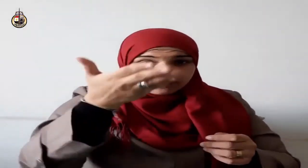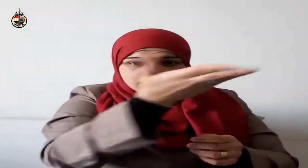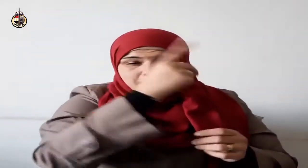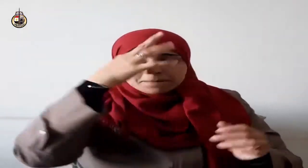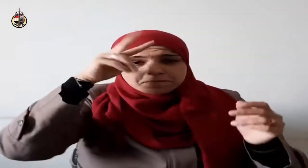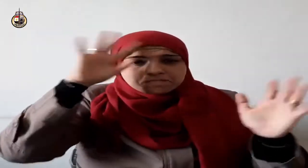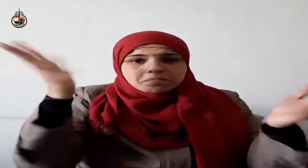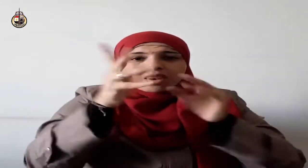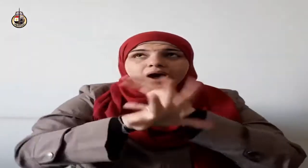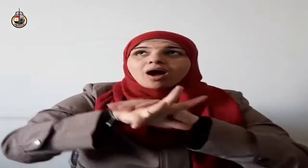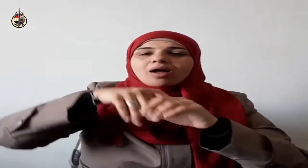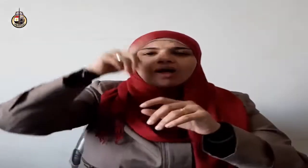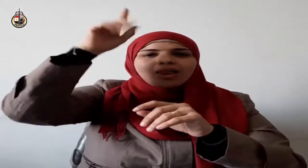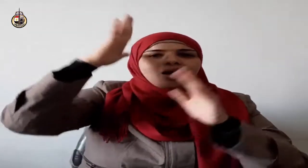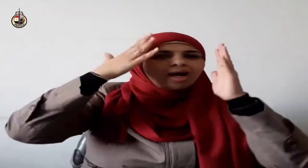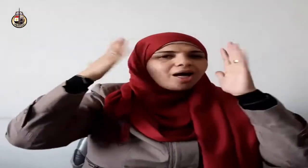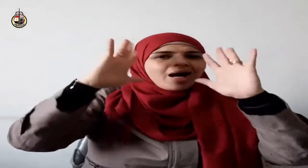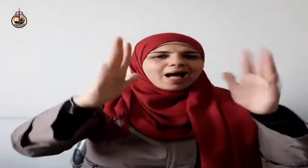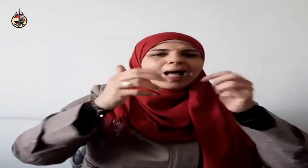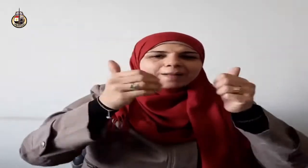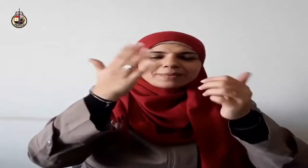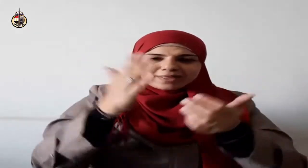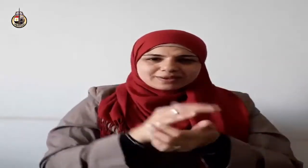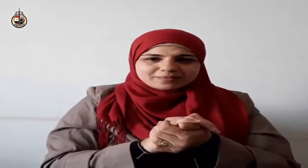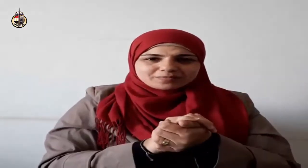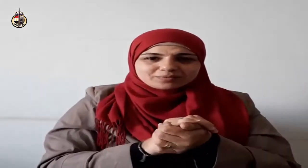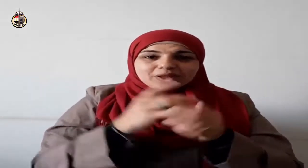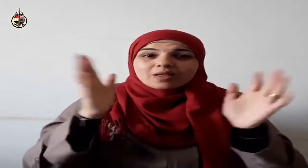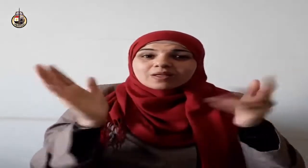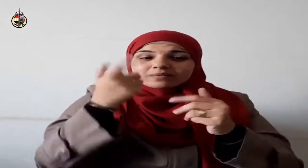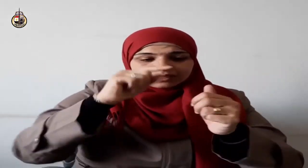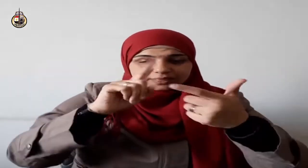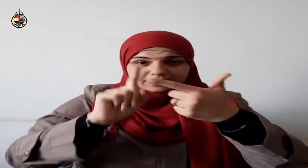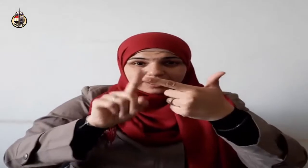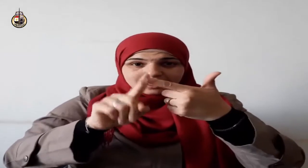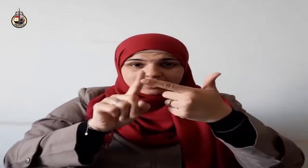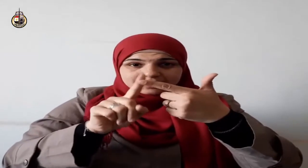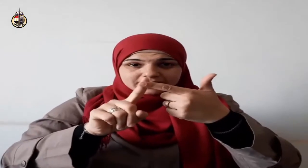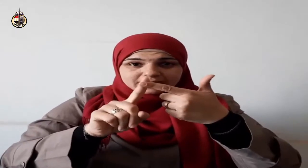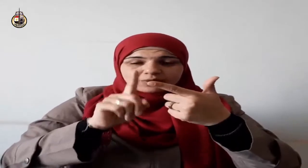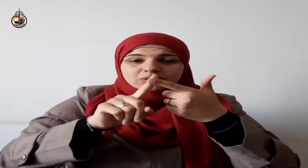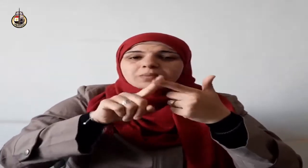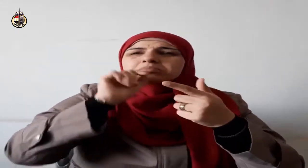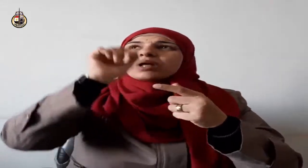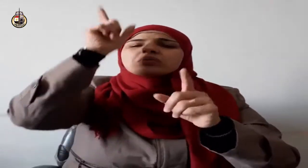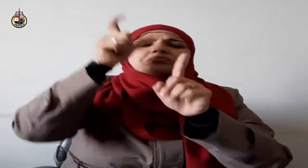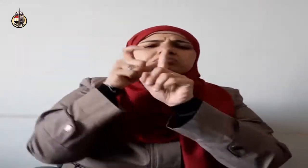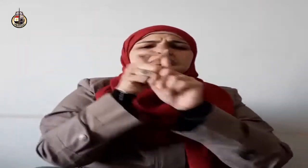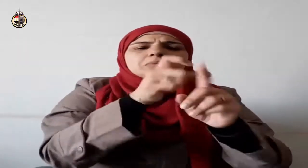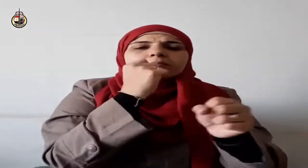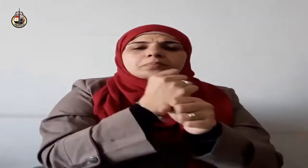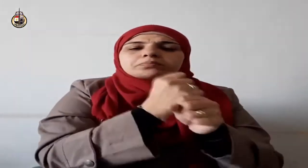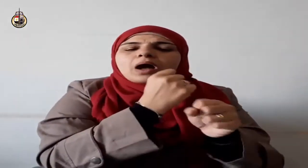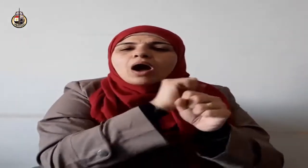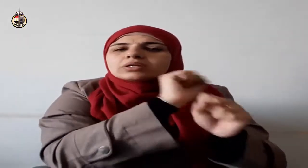نجوى ثلاثة إلا هو رابعهم ولا خمسة إلا هو سادسهم